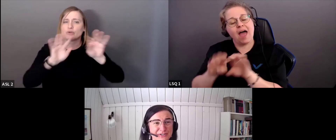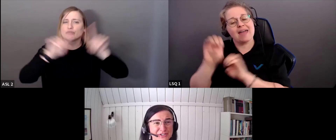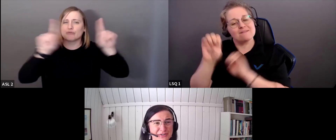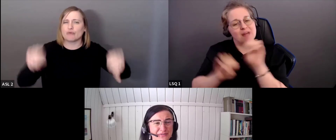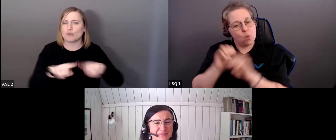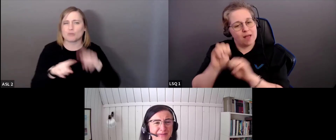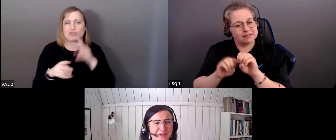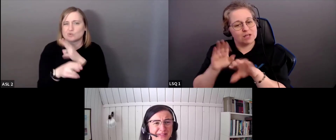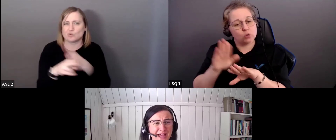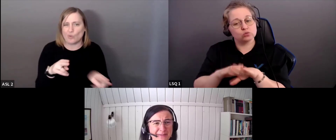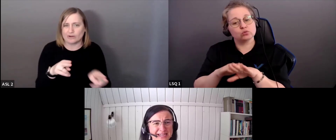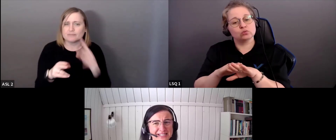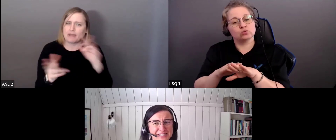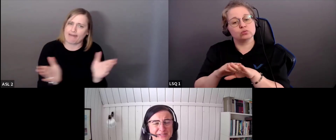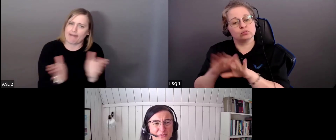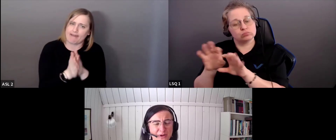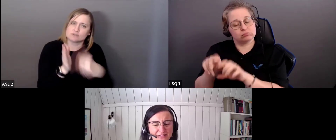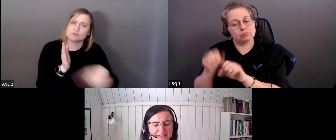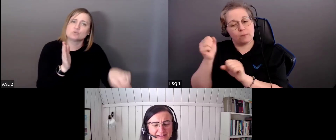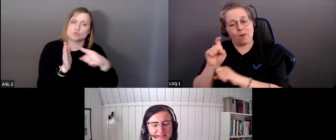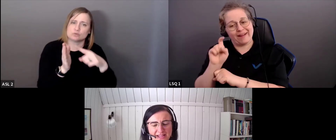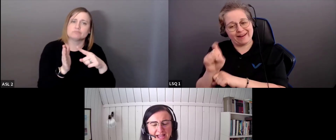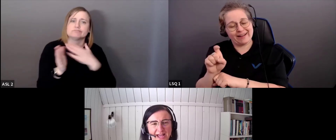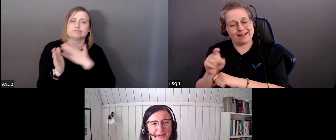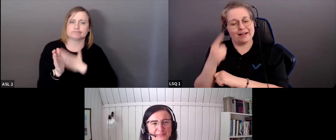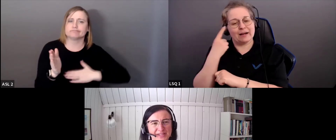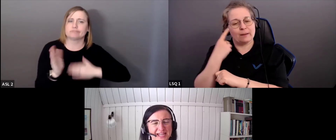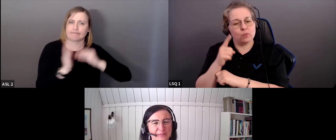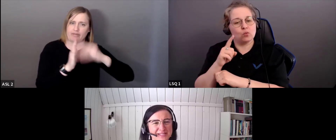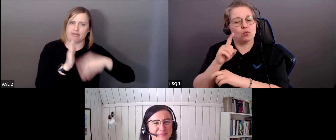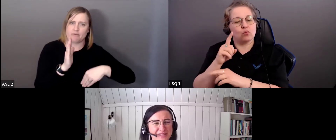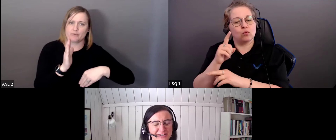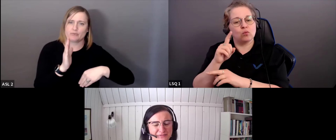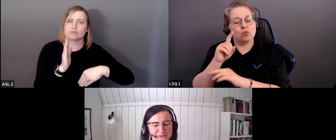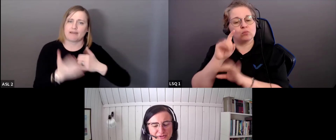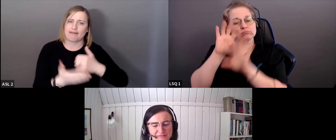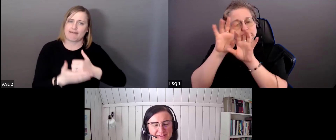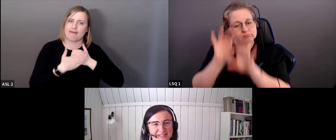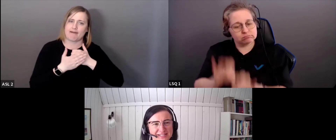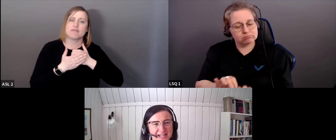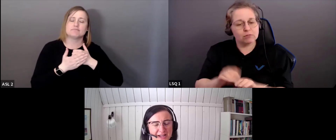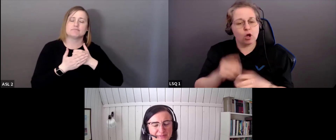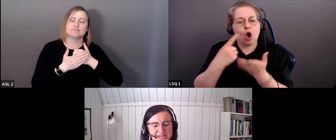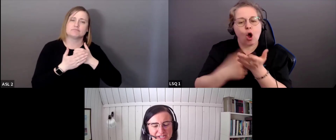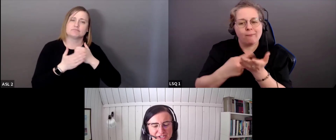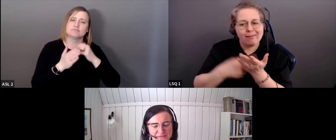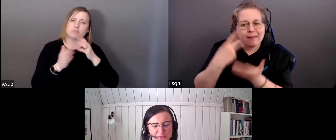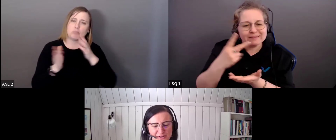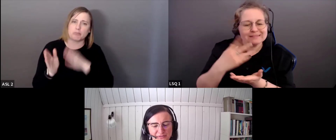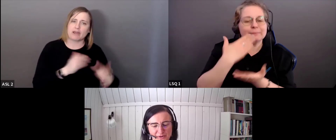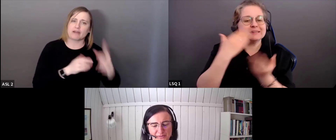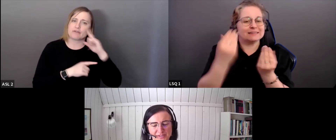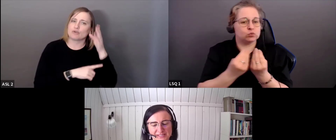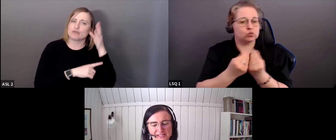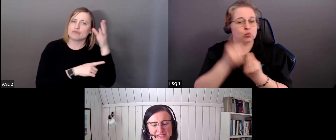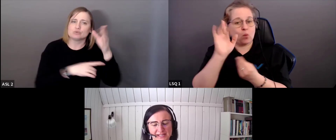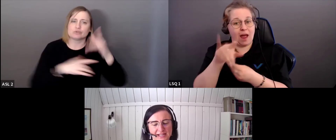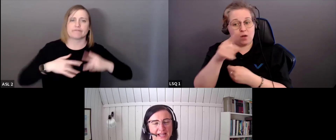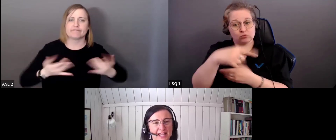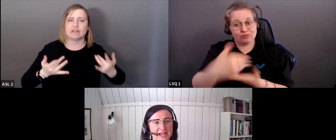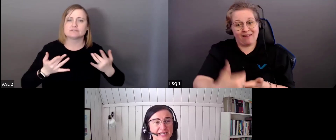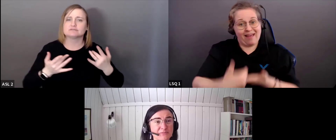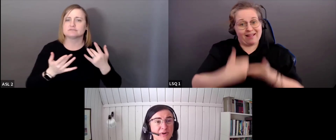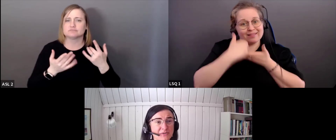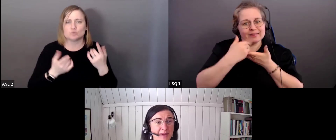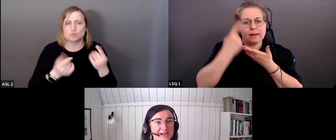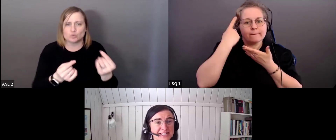clavardage. On vous remercie d'avance de bien vouloir indiquer vos commentaires parce qu'ils nous aident à prévoir